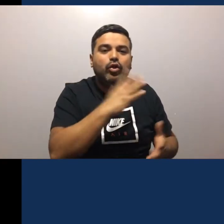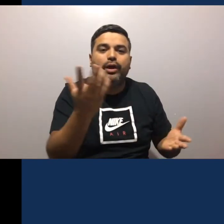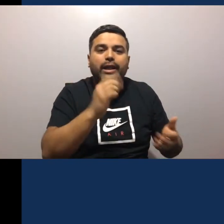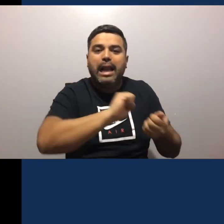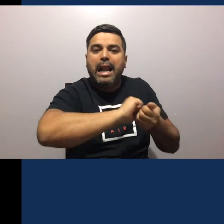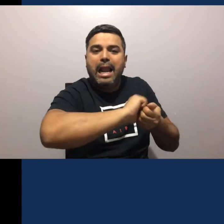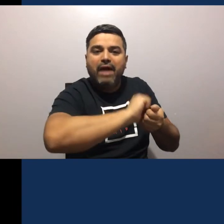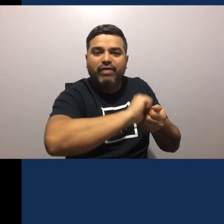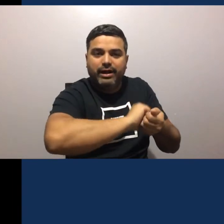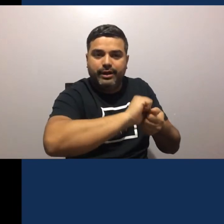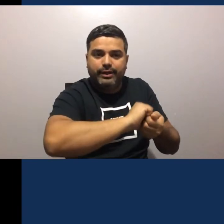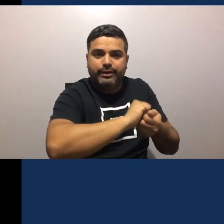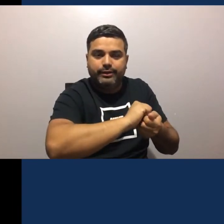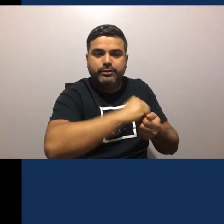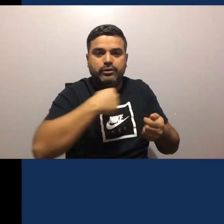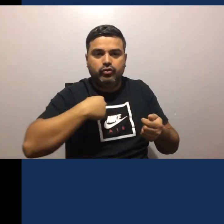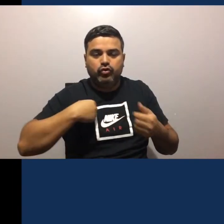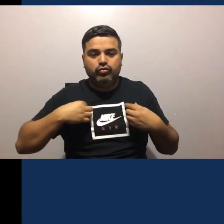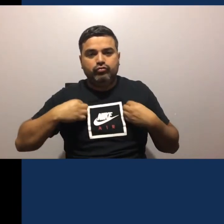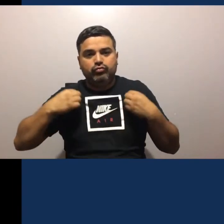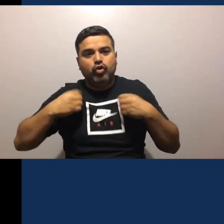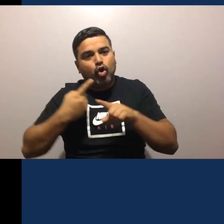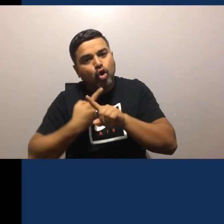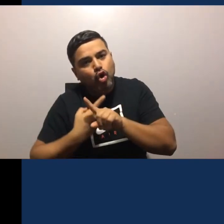Trata de lavarla Inmediatamente